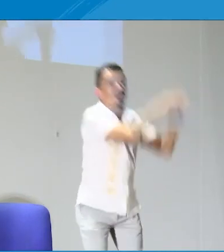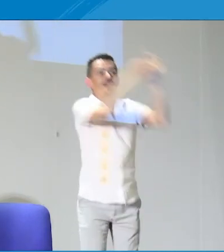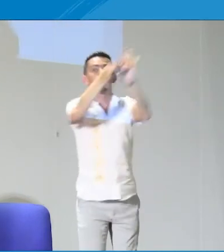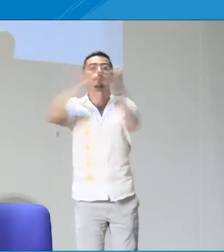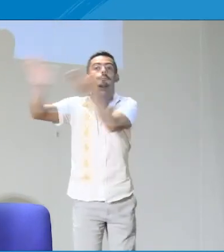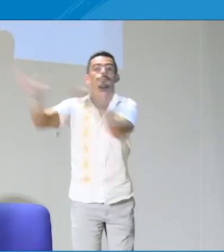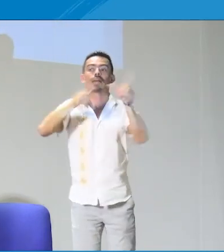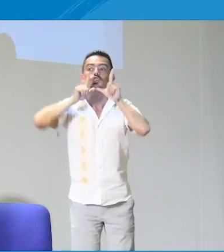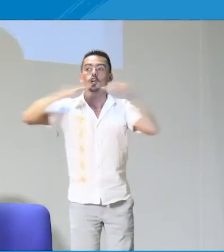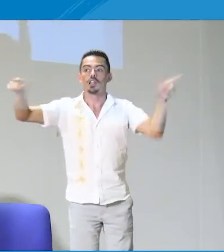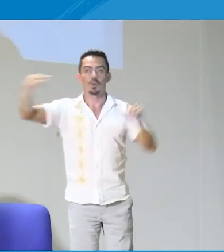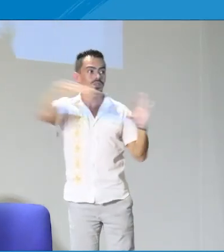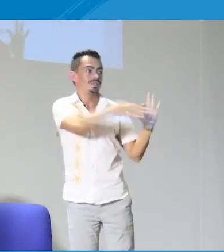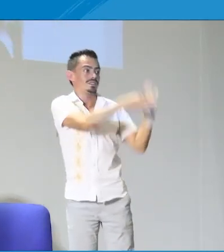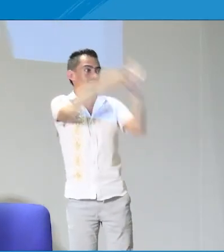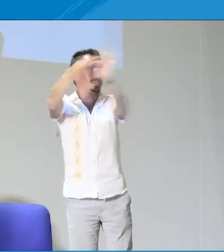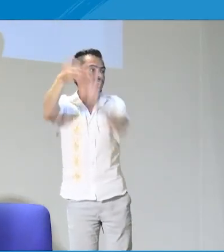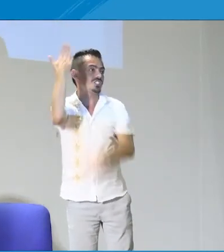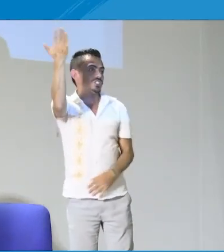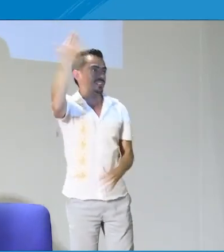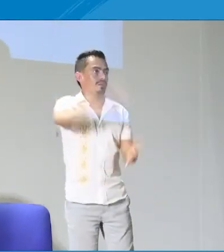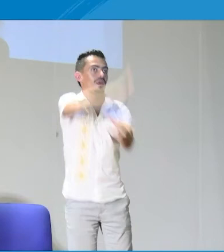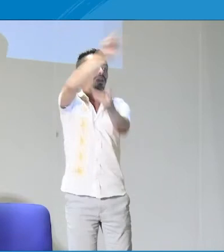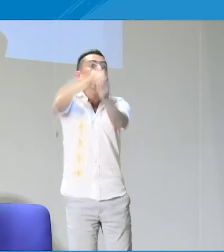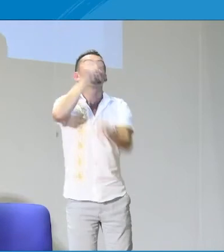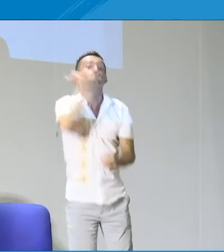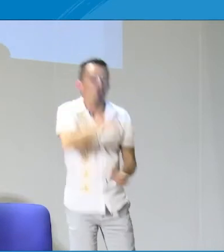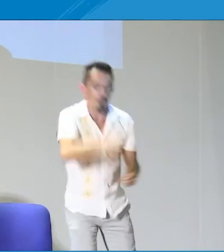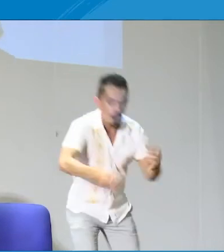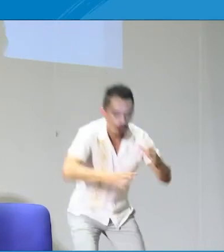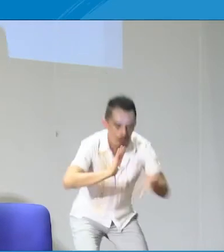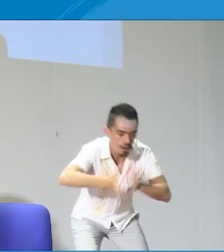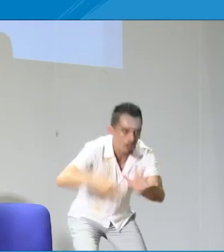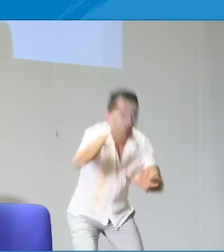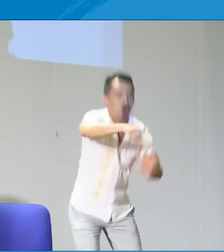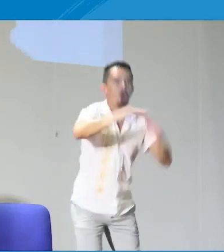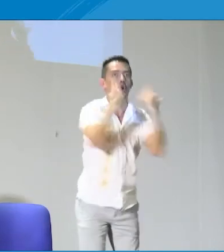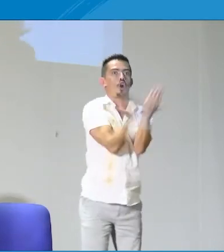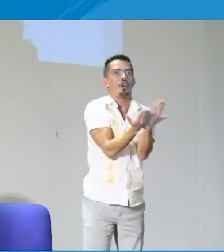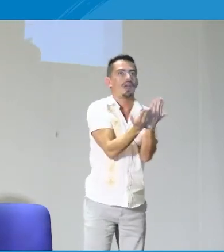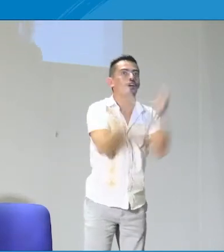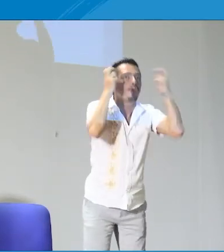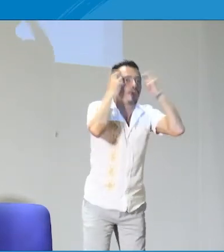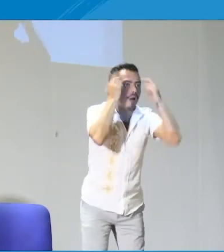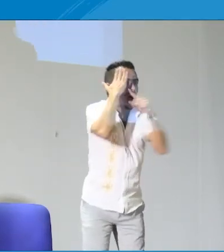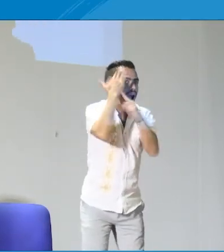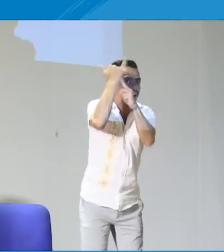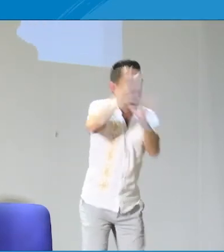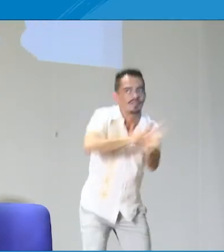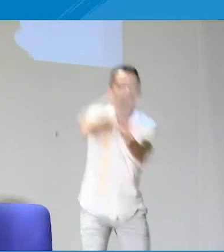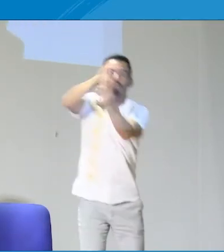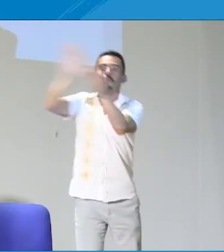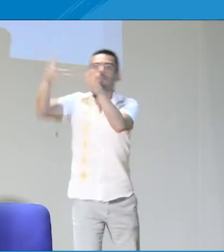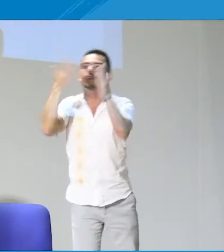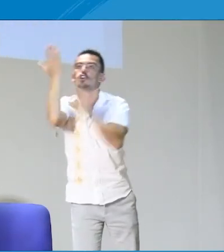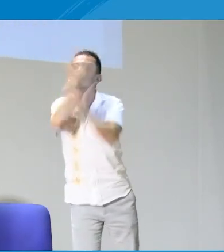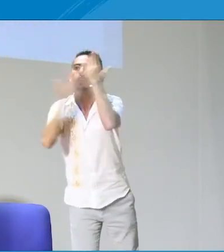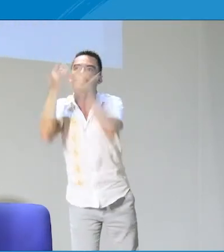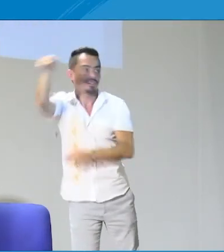y que a través de esa literatura en video podamos hablar de planeación lingüística. Recuerde que estos videos hacen parte de la planeación.